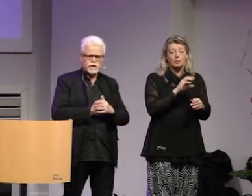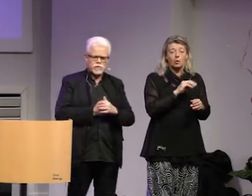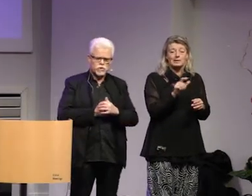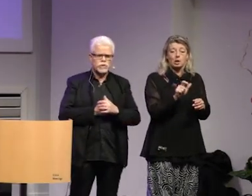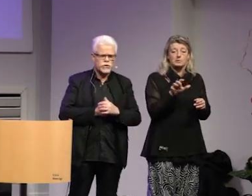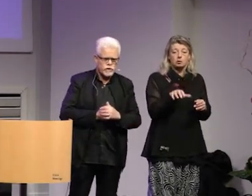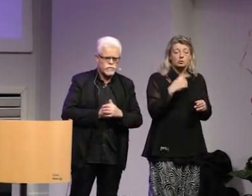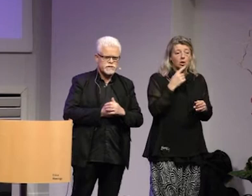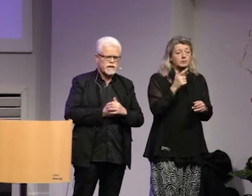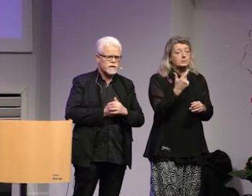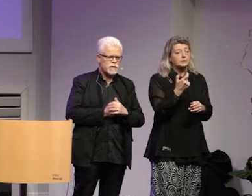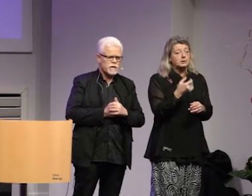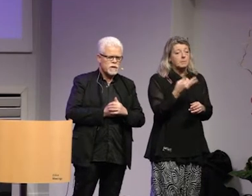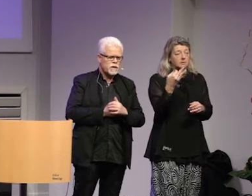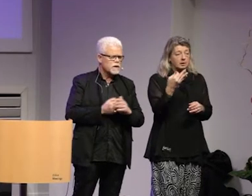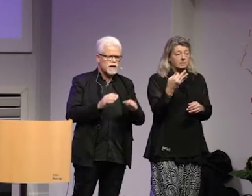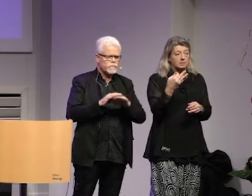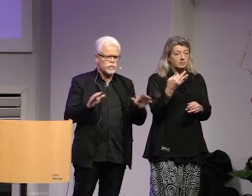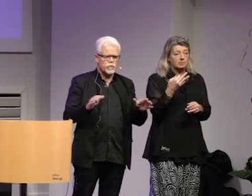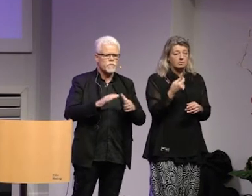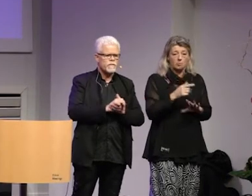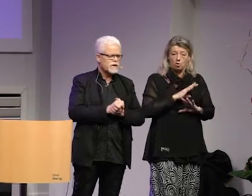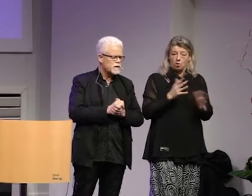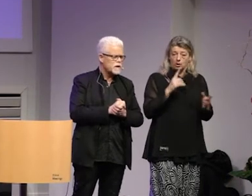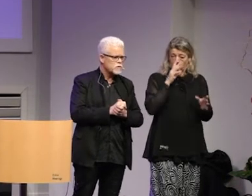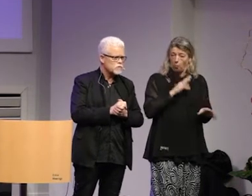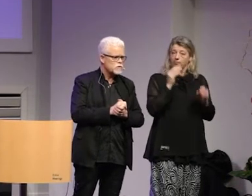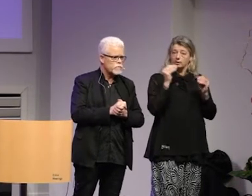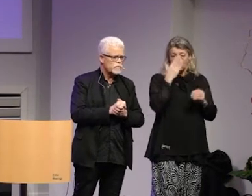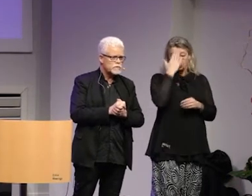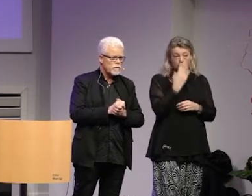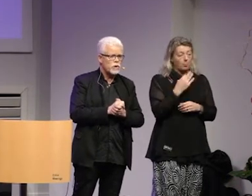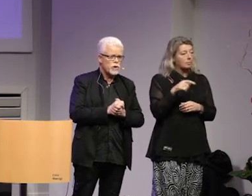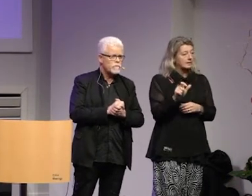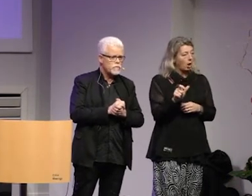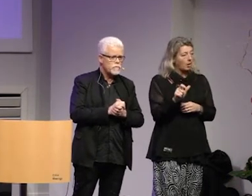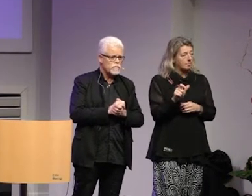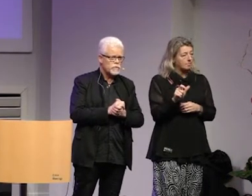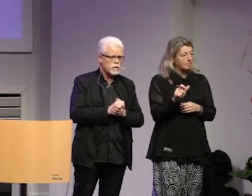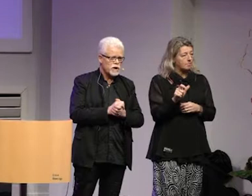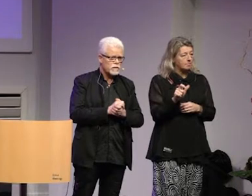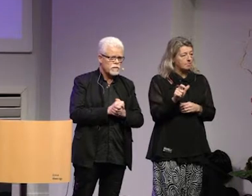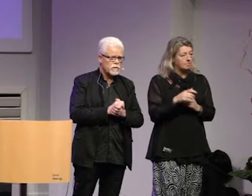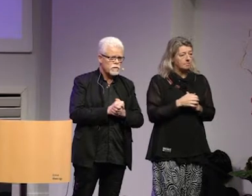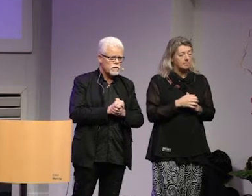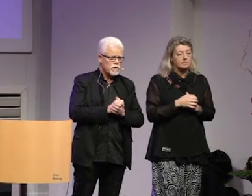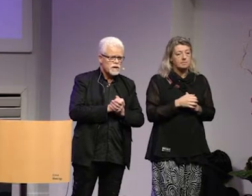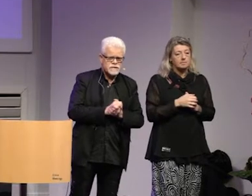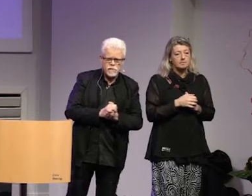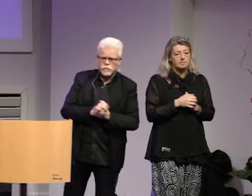staten 70% knappt någon uppfattning eller kunskap om islam överhuvudtaget